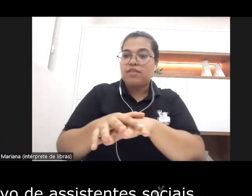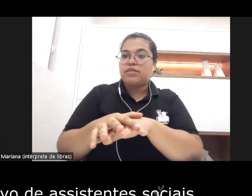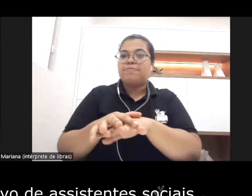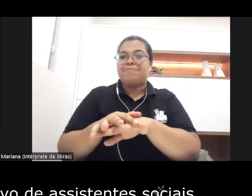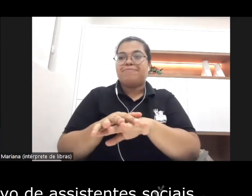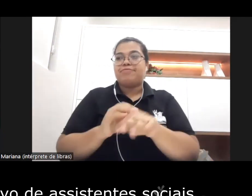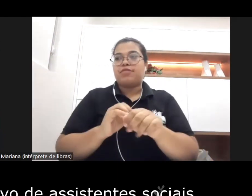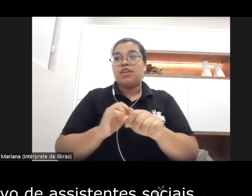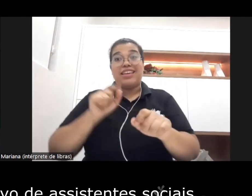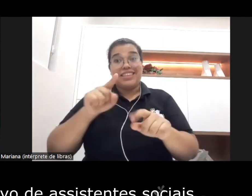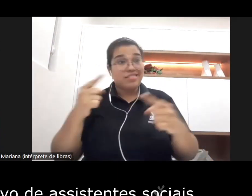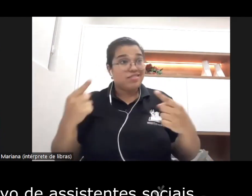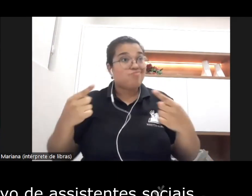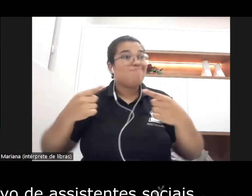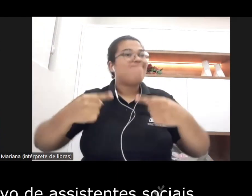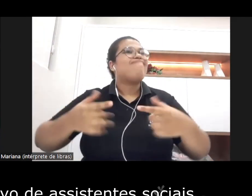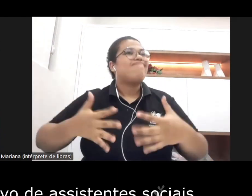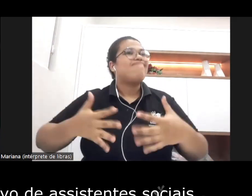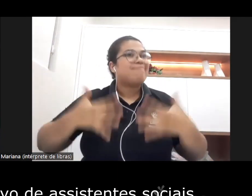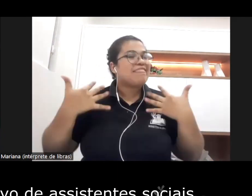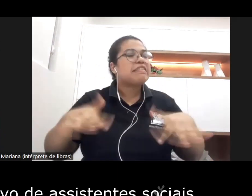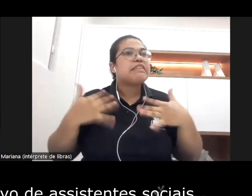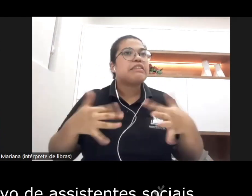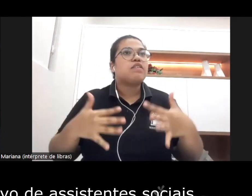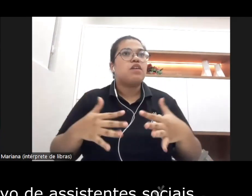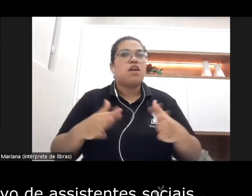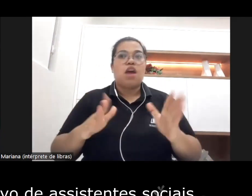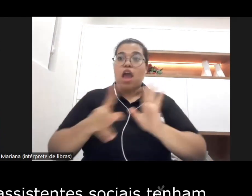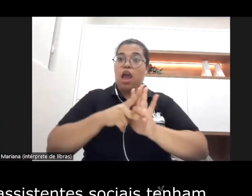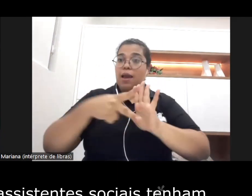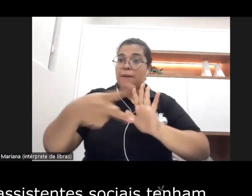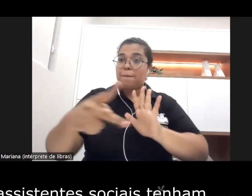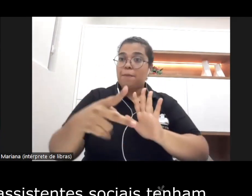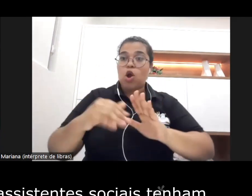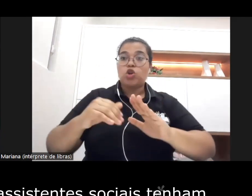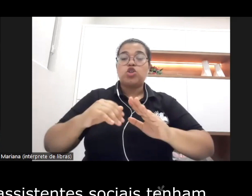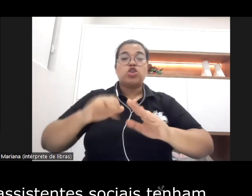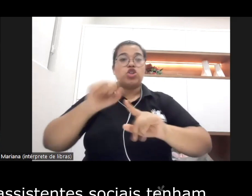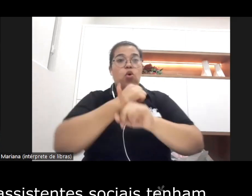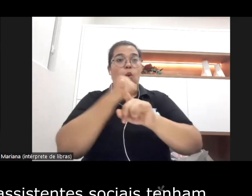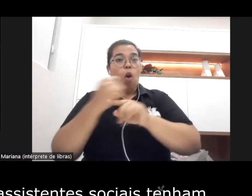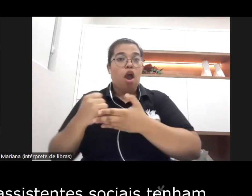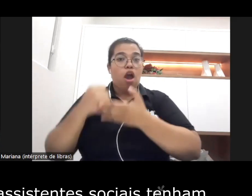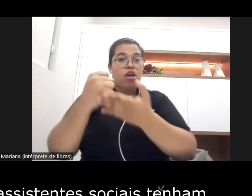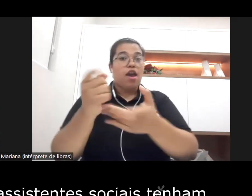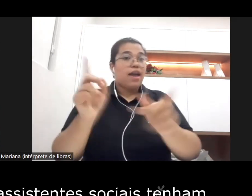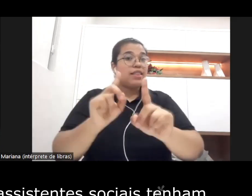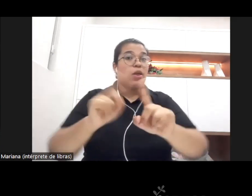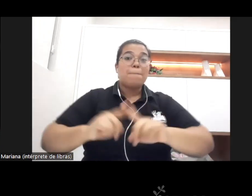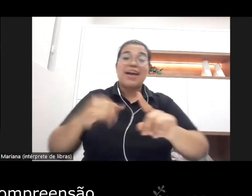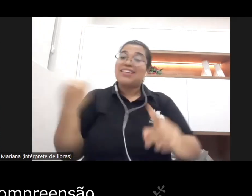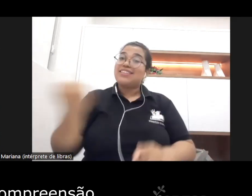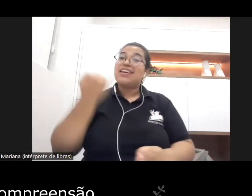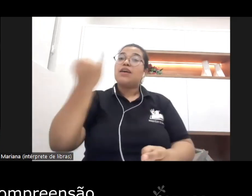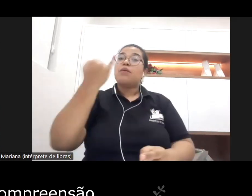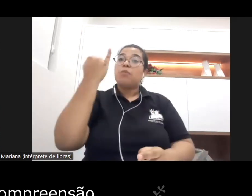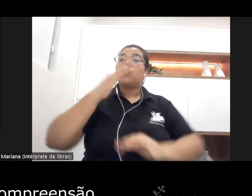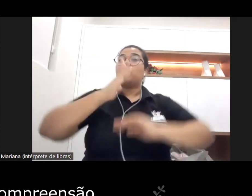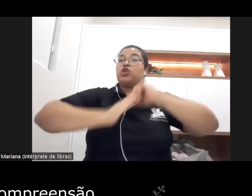enorme desafio não é um desafio exclusivo de assistentes sociais mas é importante que os assistentes sociais tenham